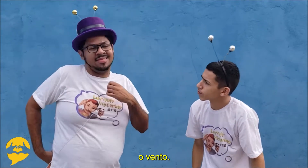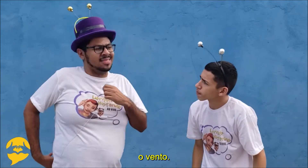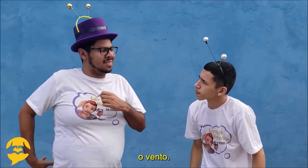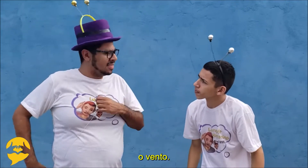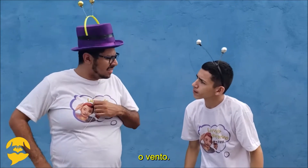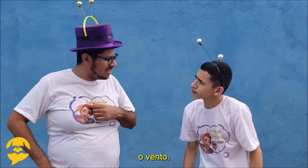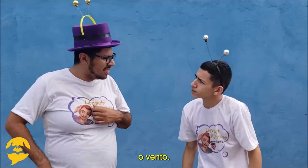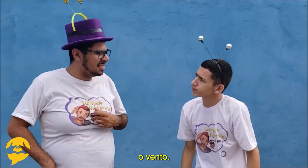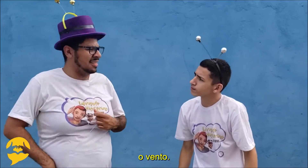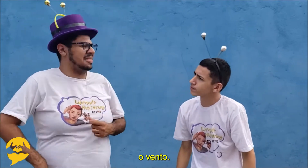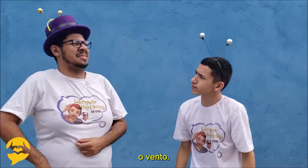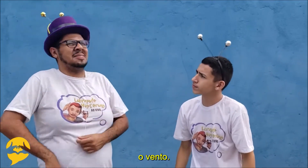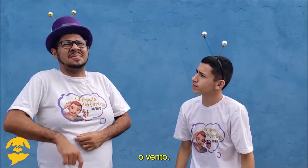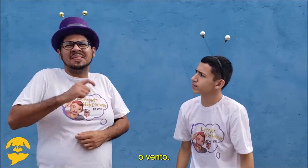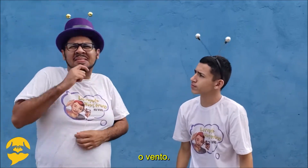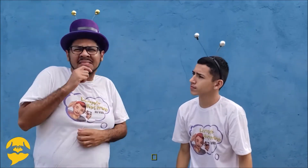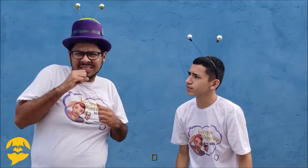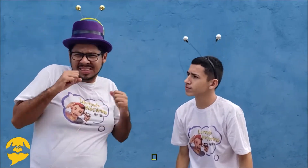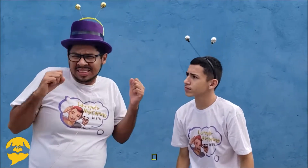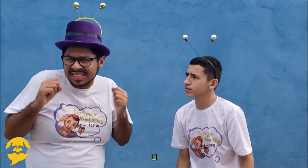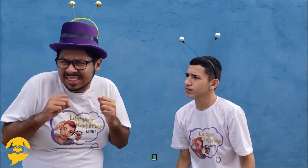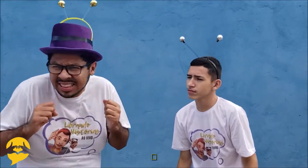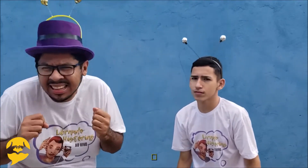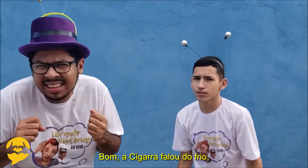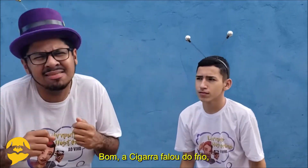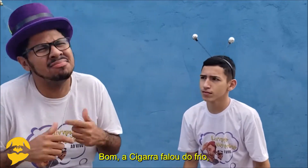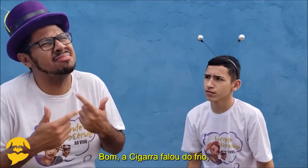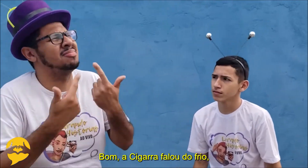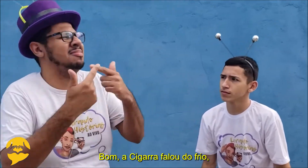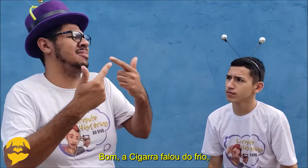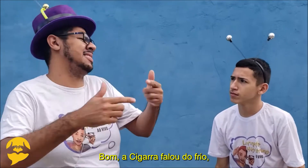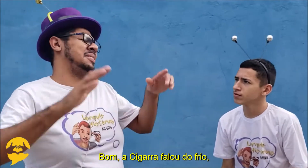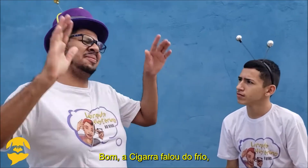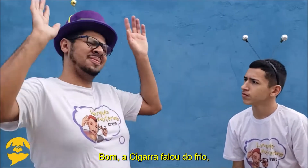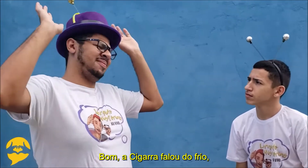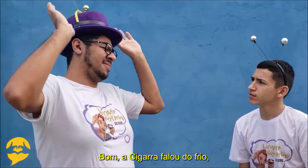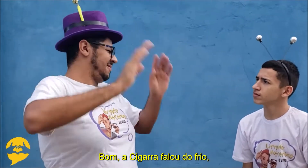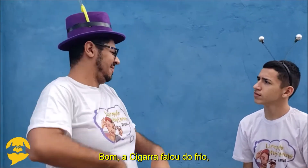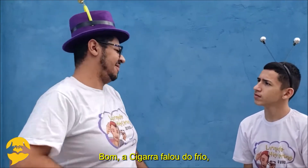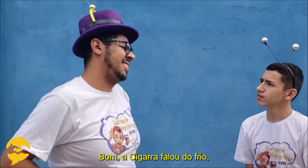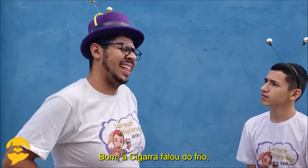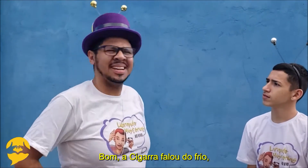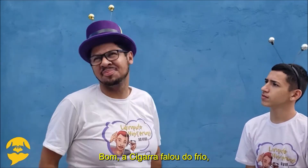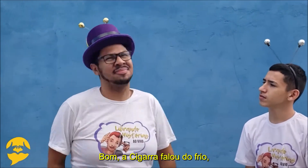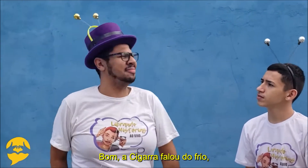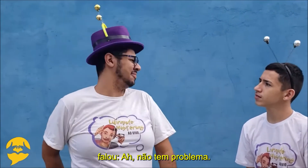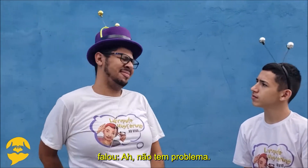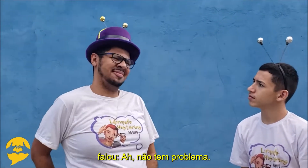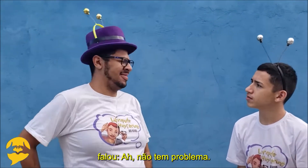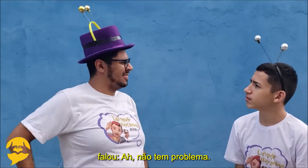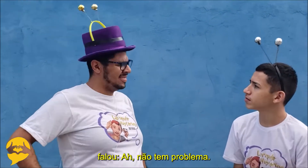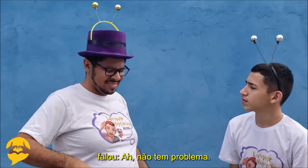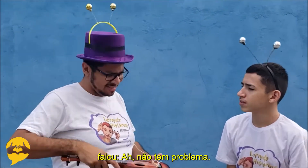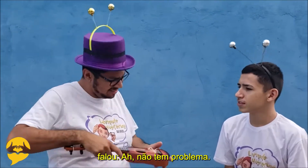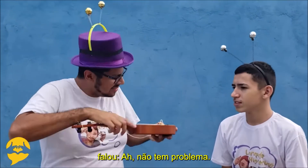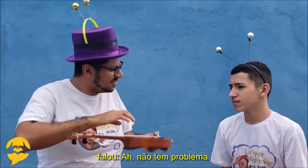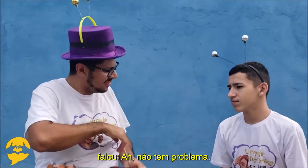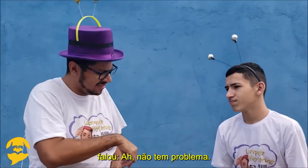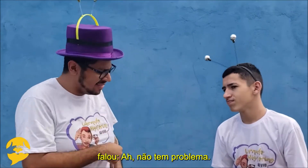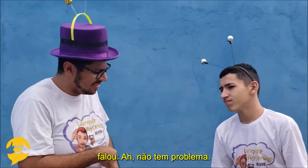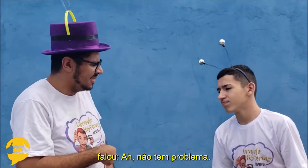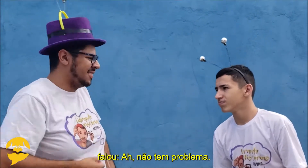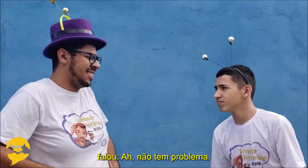o vento. De punhos cerrados, Carlos se encolhe. Bom, a cigarra falou do frio. Ela ah, não tem